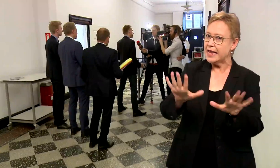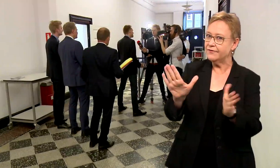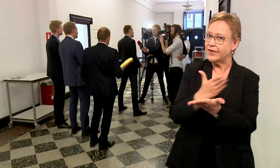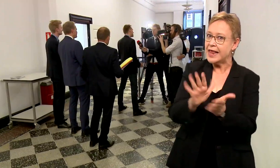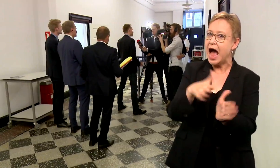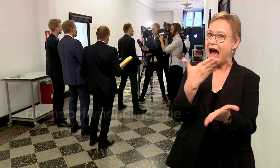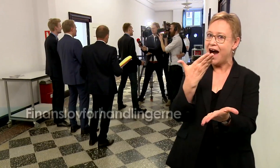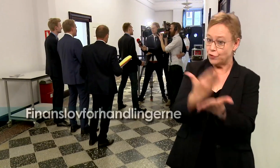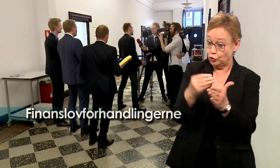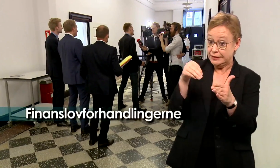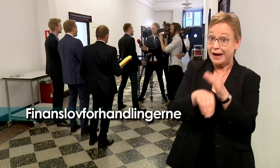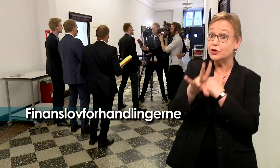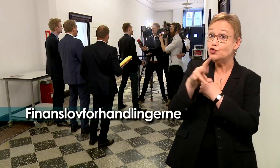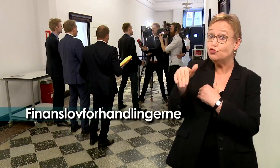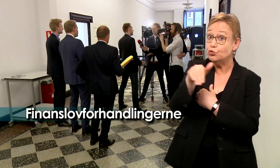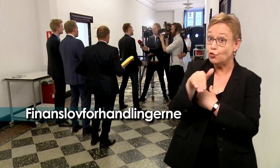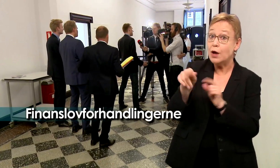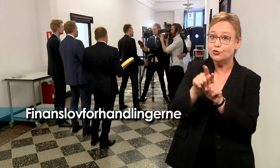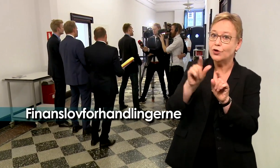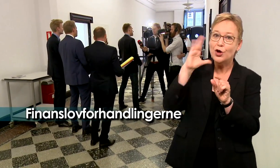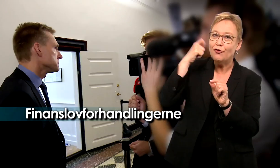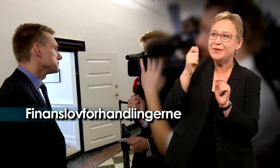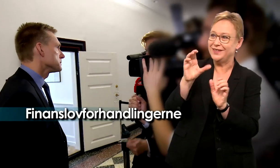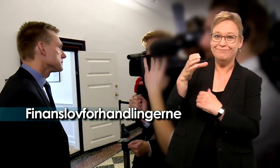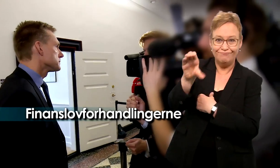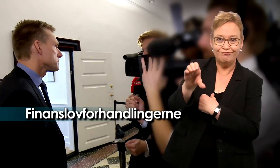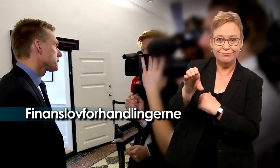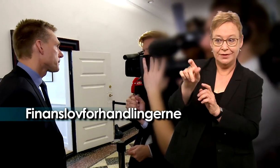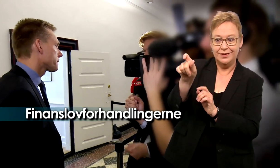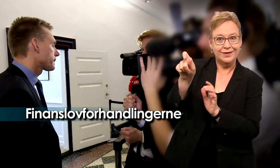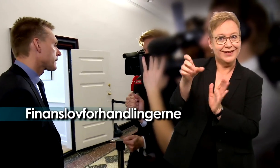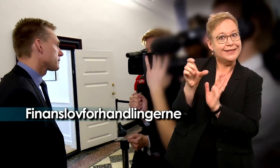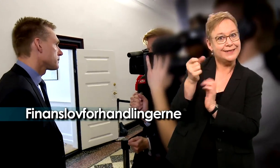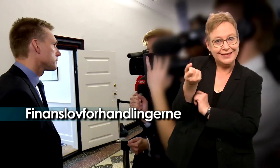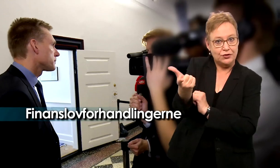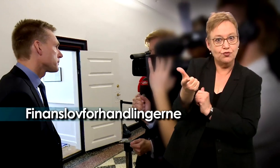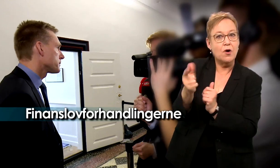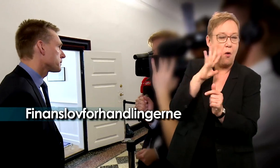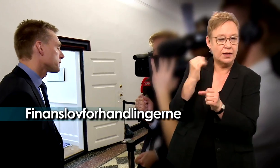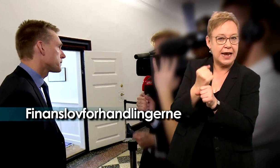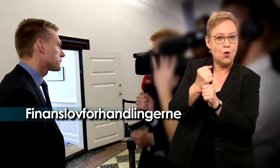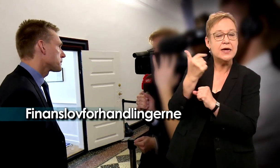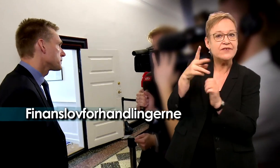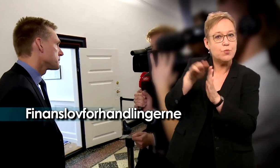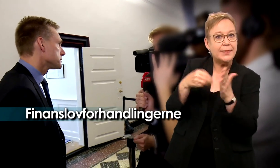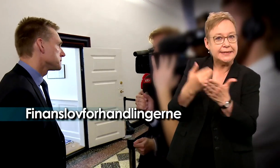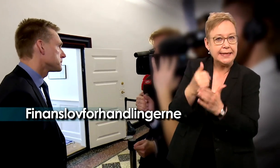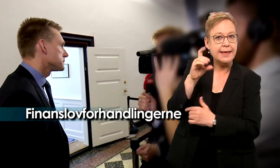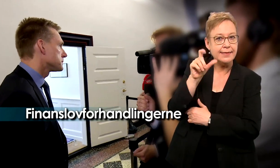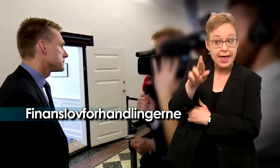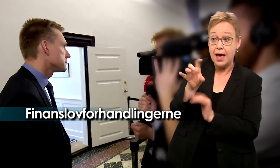Frieren lægger op til, at der skal spares 7 millioner. Altså alt det tilskud, døvfilm i dag får til at producere til Danmarks Radio, skal simpelthen